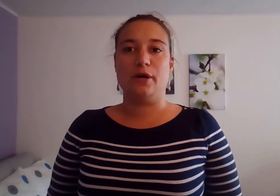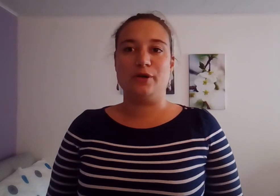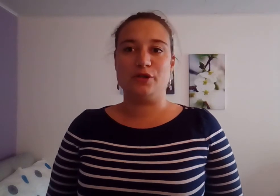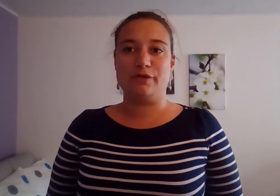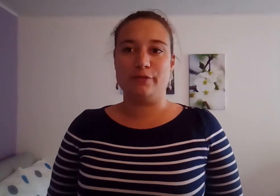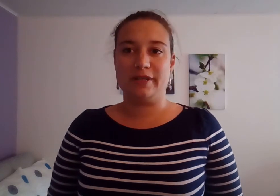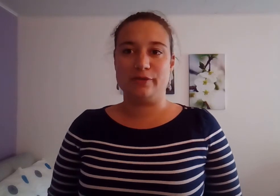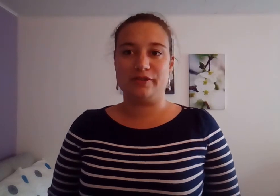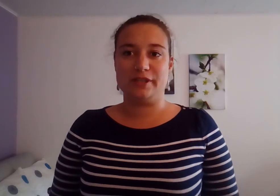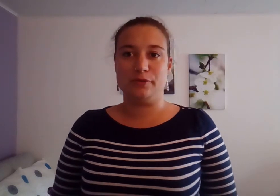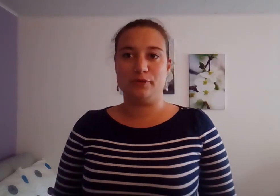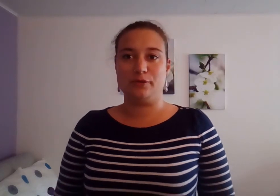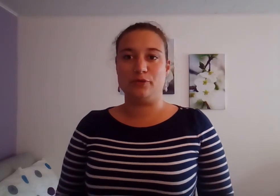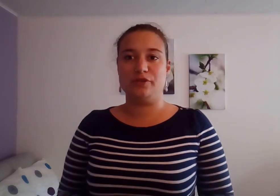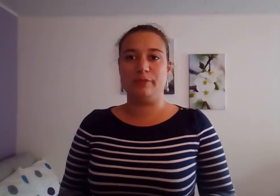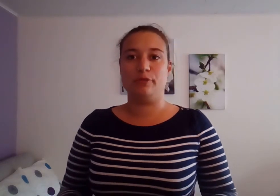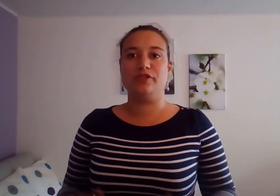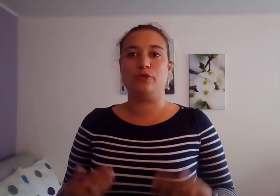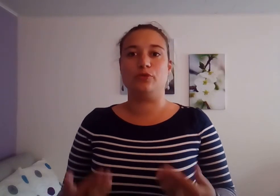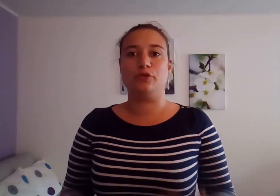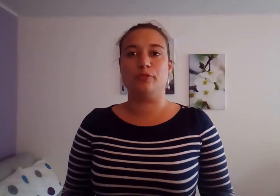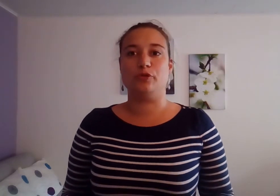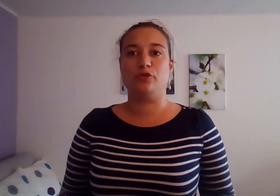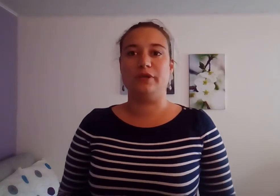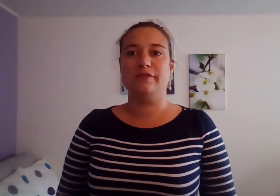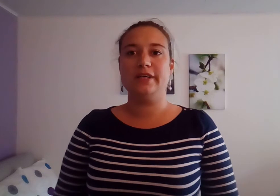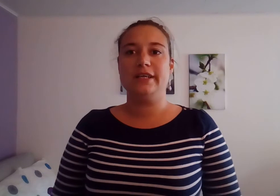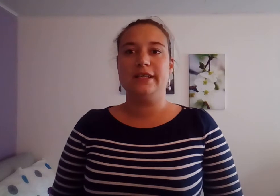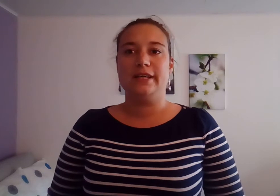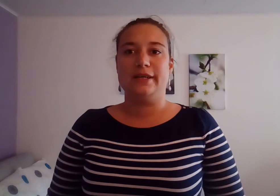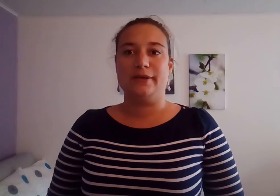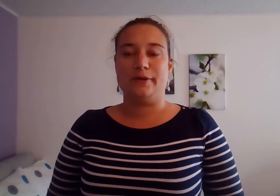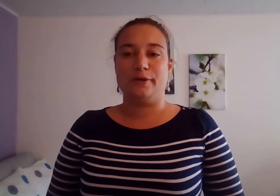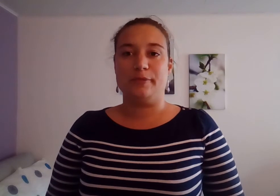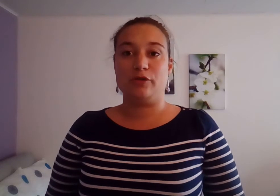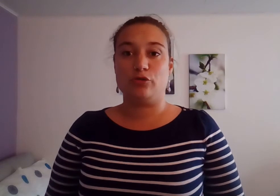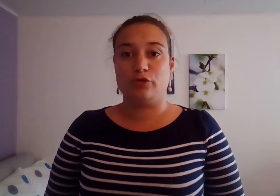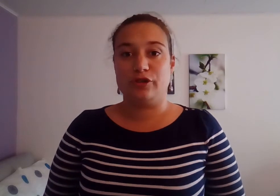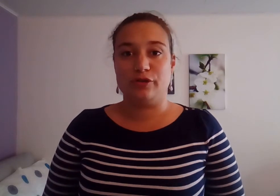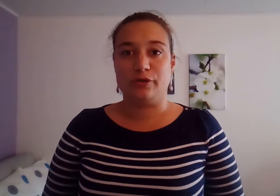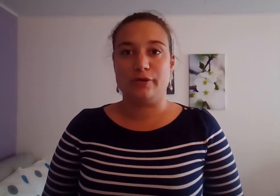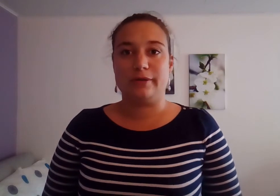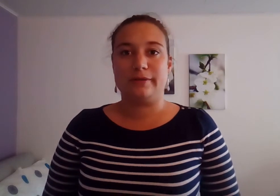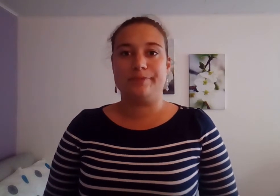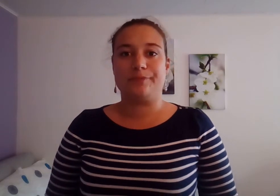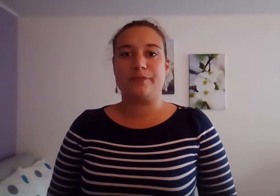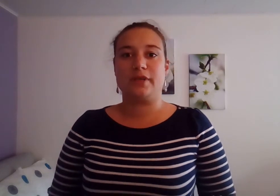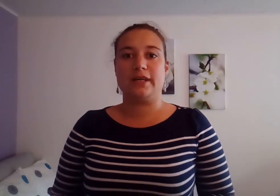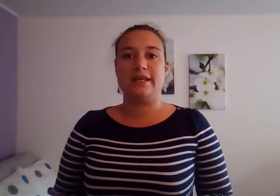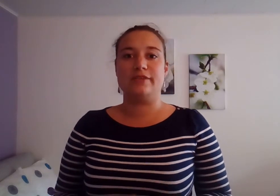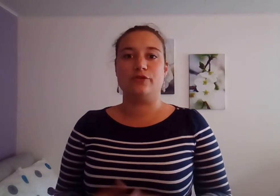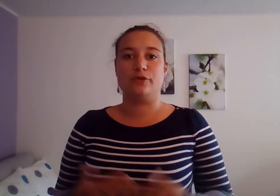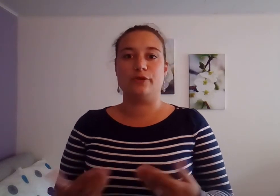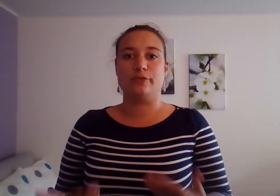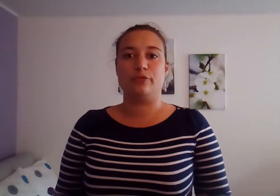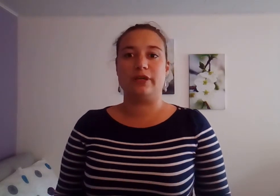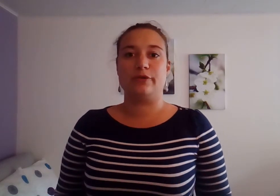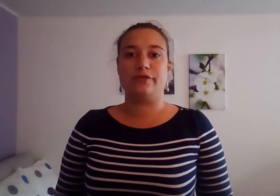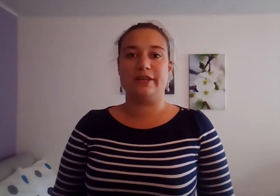Je vais vous présenter une deuxième petite ronde pour suivre. Bien sûr, vous êtes à l'aise pour les refaire